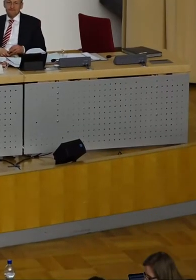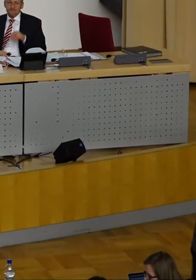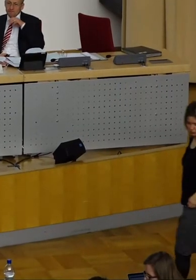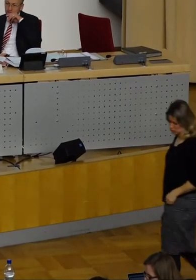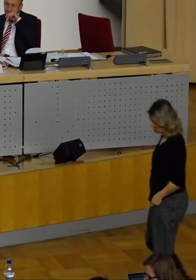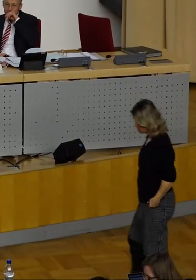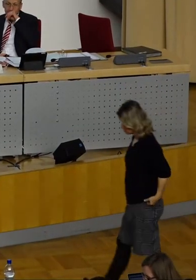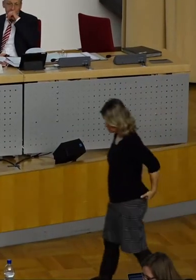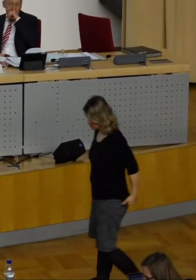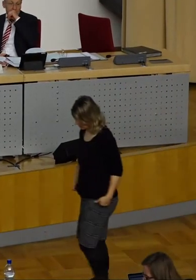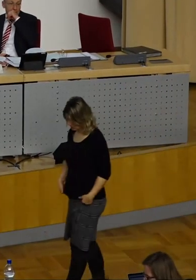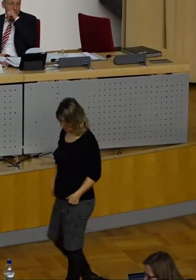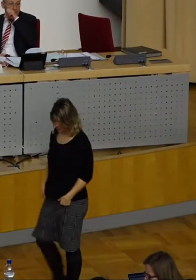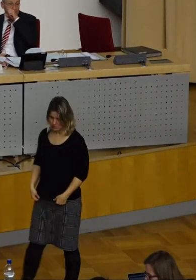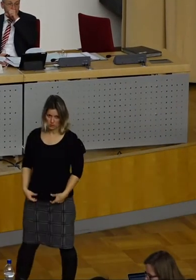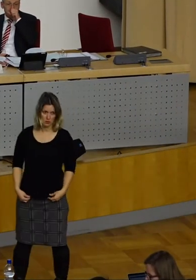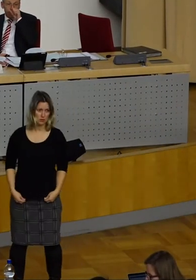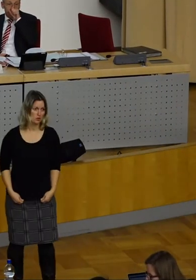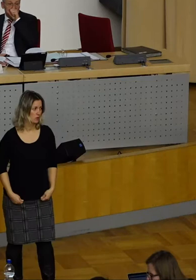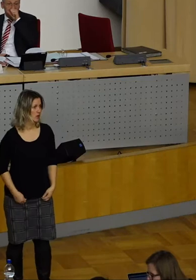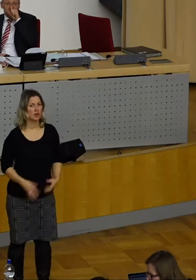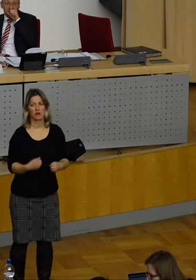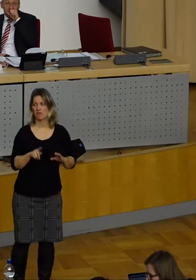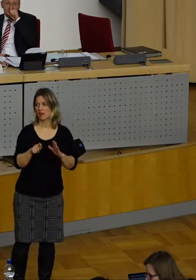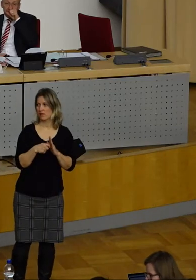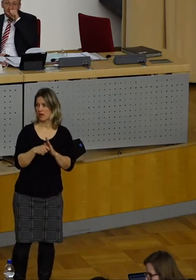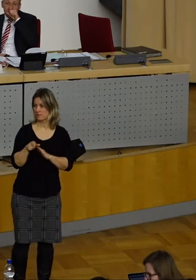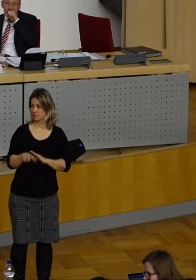Als nächstes die Fraktion Freie Wähler, Herr Genschmer.